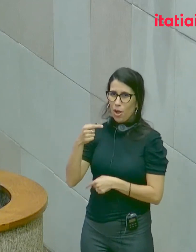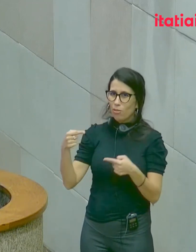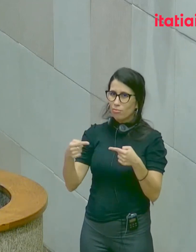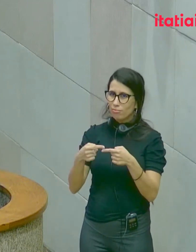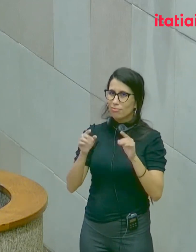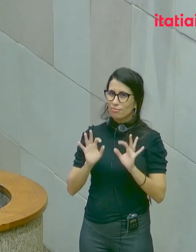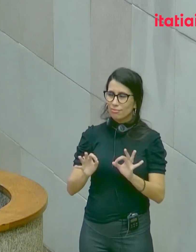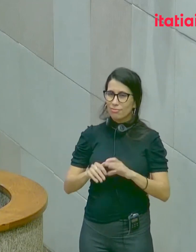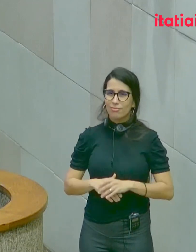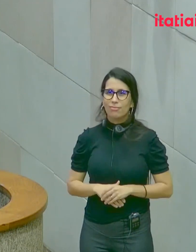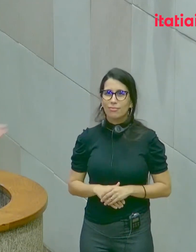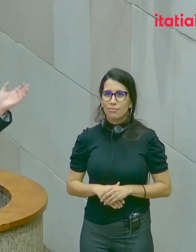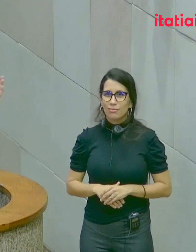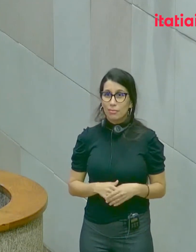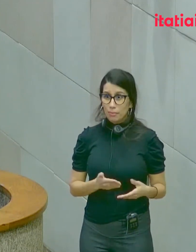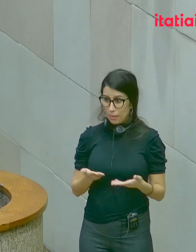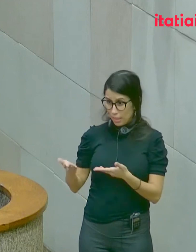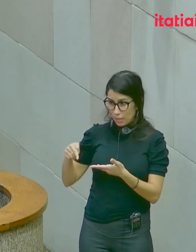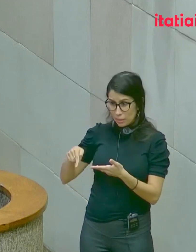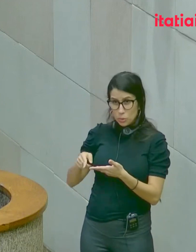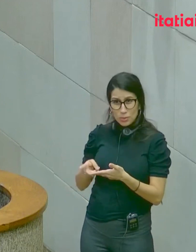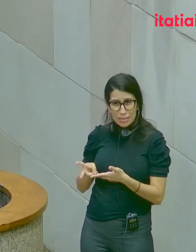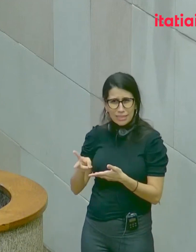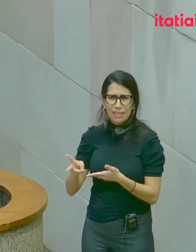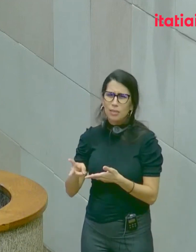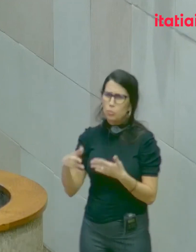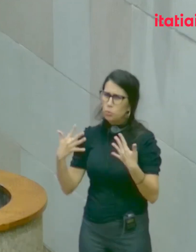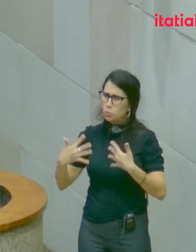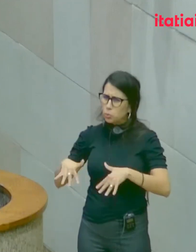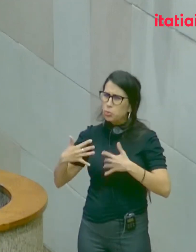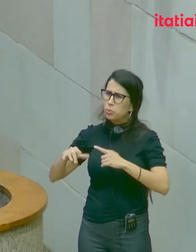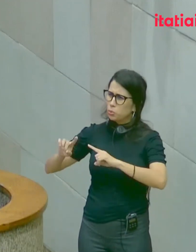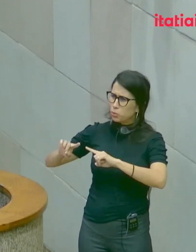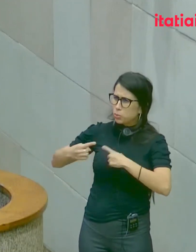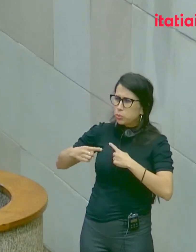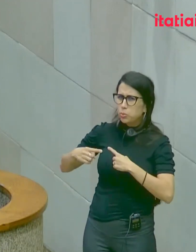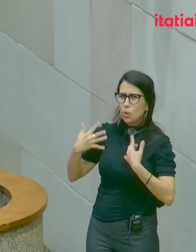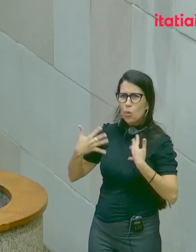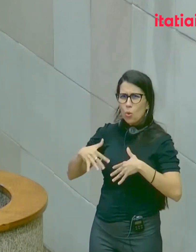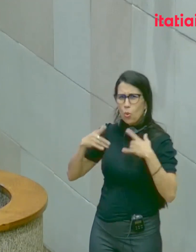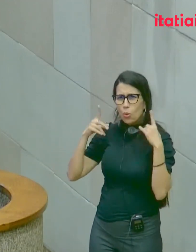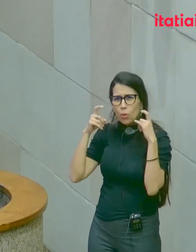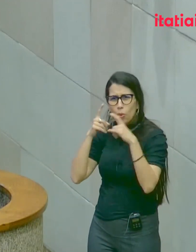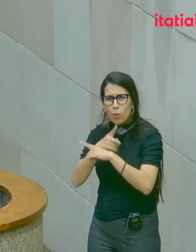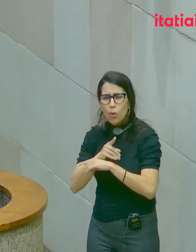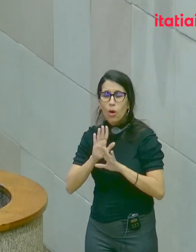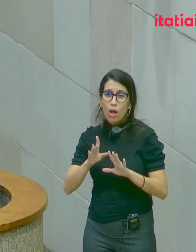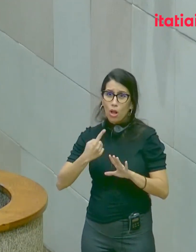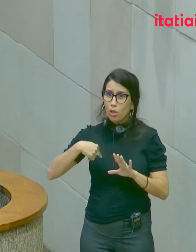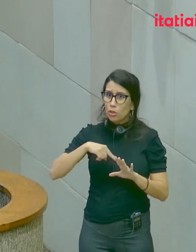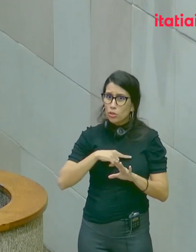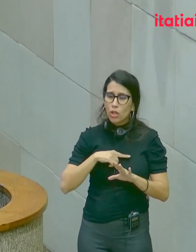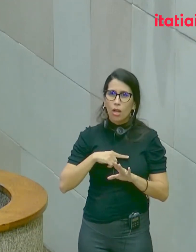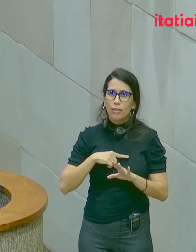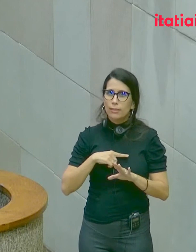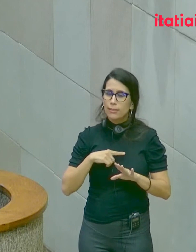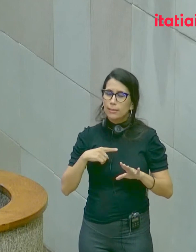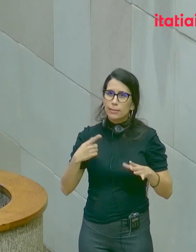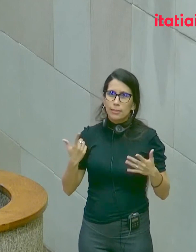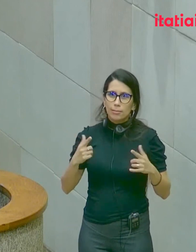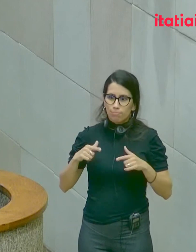E isso sempre é desafiador. Porque, por mais que nós caminhemos com as nossas insígnias,